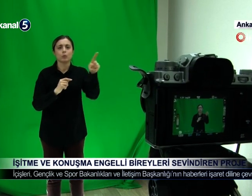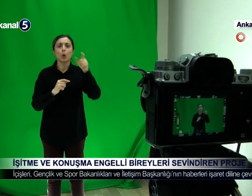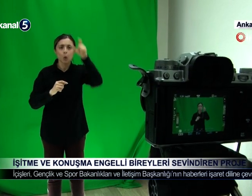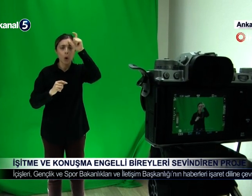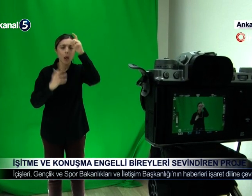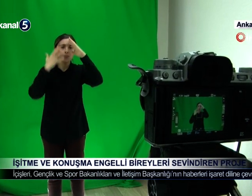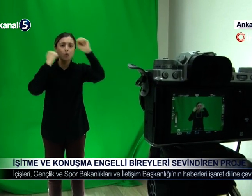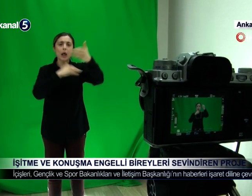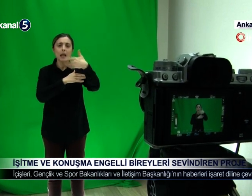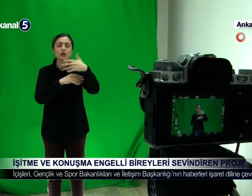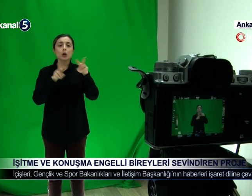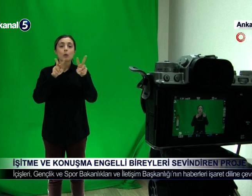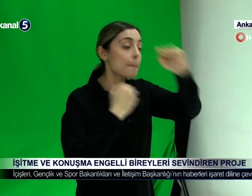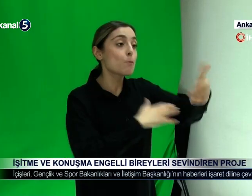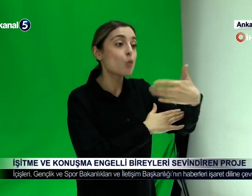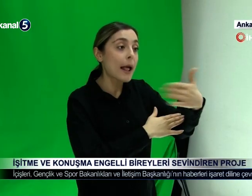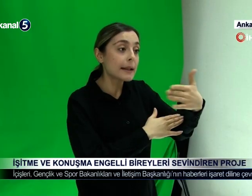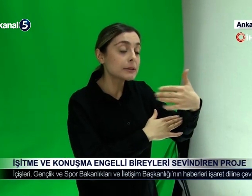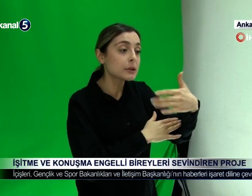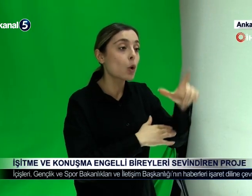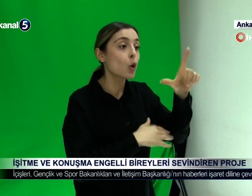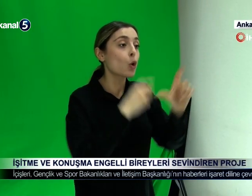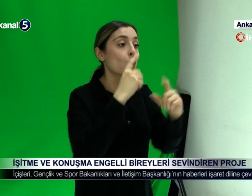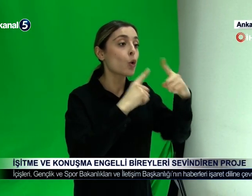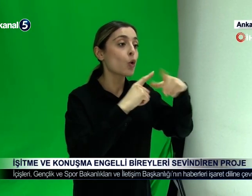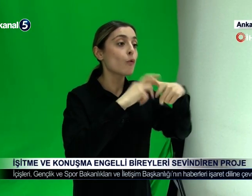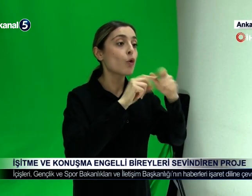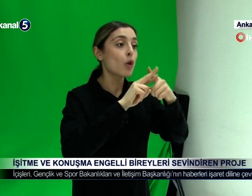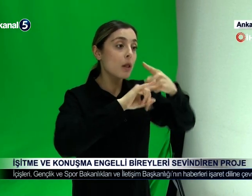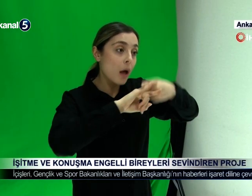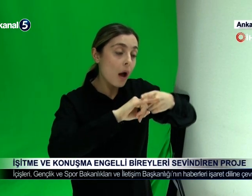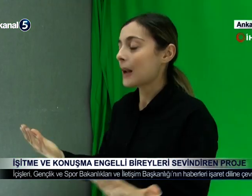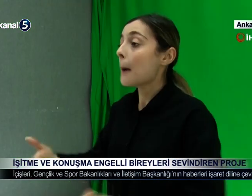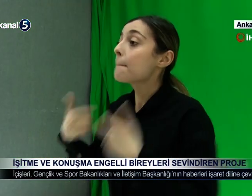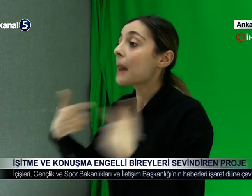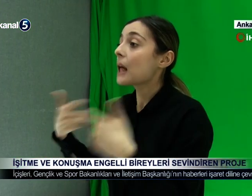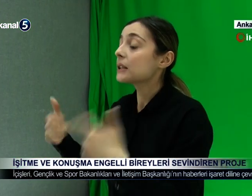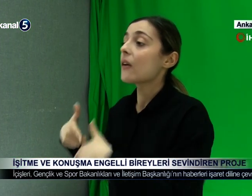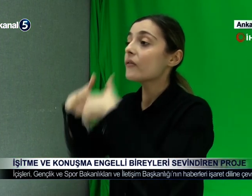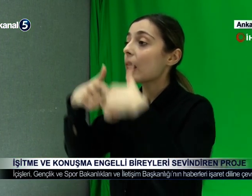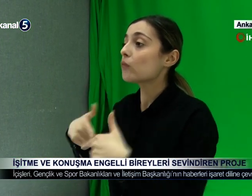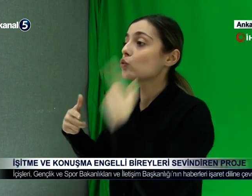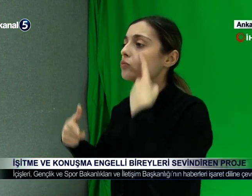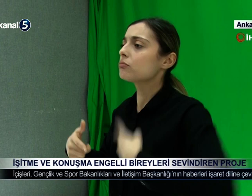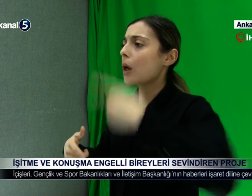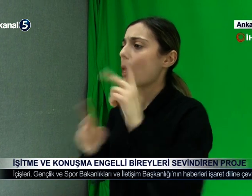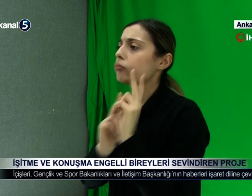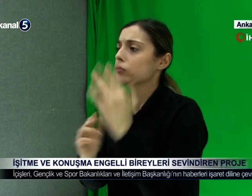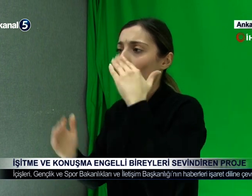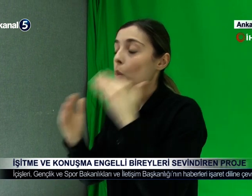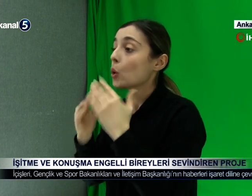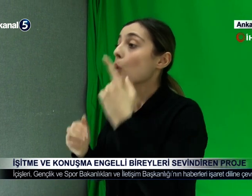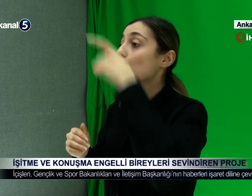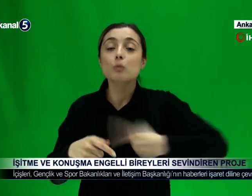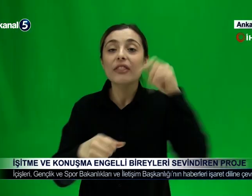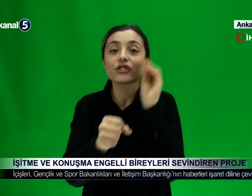Başkanlığı ile yapılan özel çalışmalar sonucunda kurumların resmi internet adreslerinden ve sosyal medya hesaplarından yapılan her açıklamayı ve